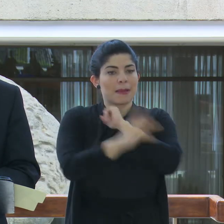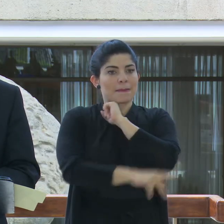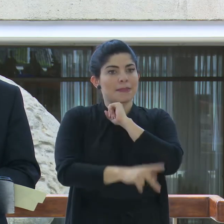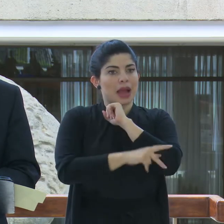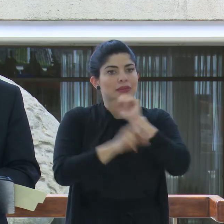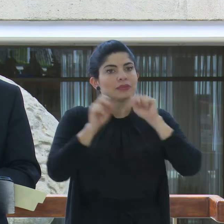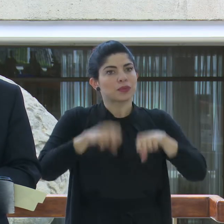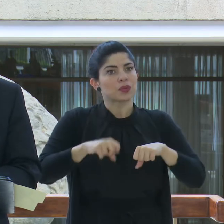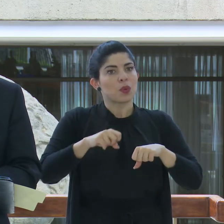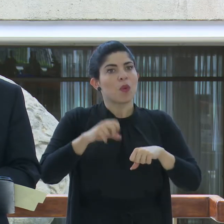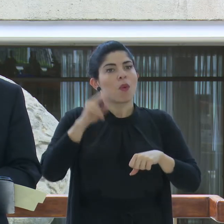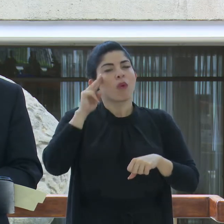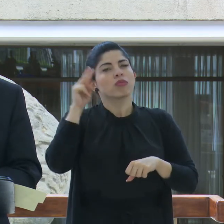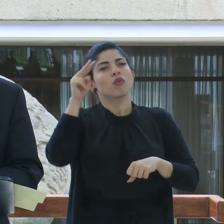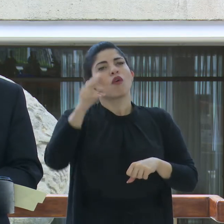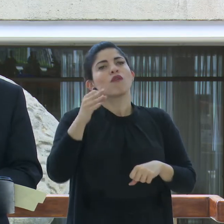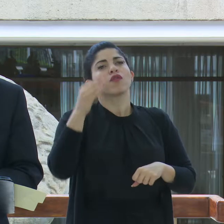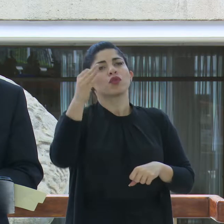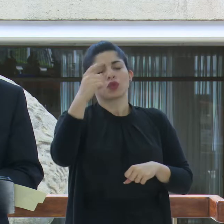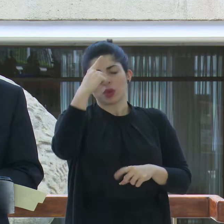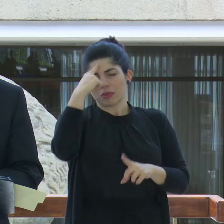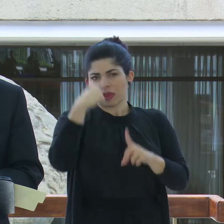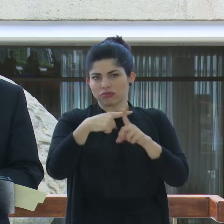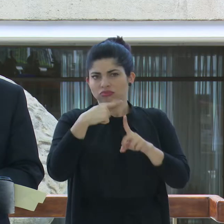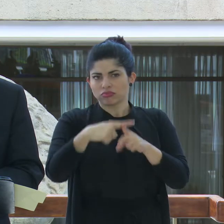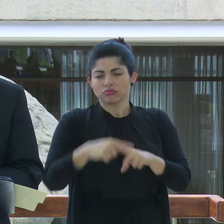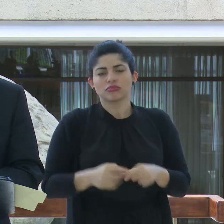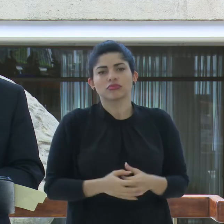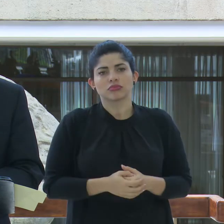contemplar su futuro con optimismo.